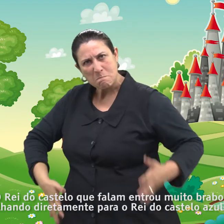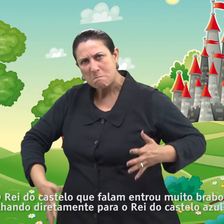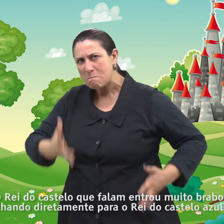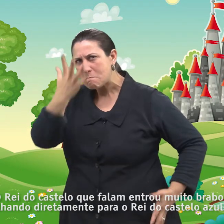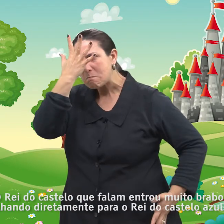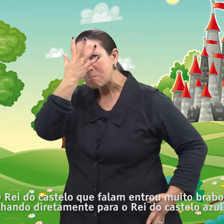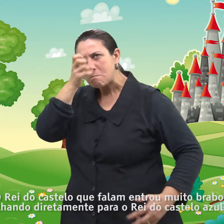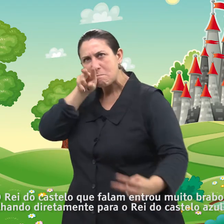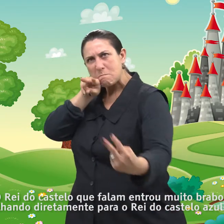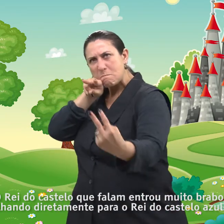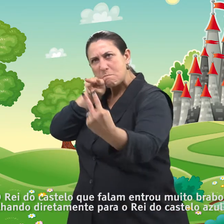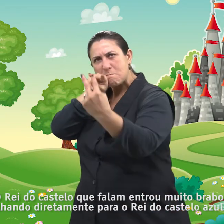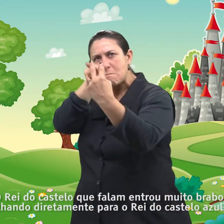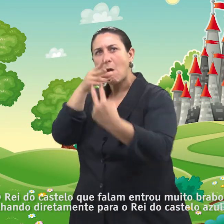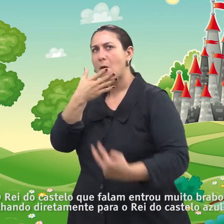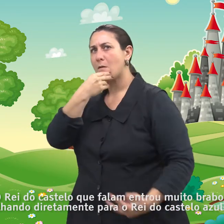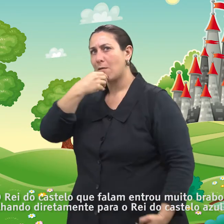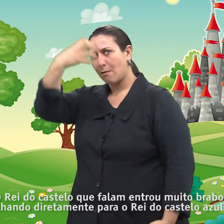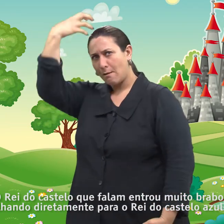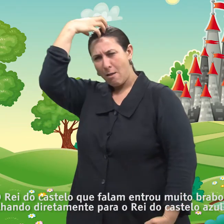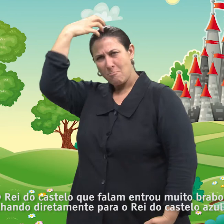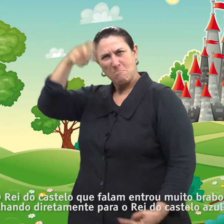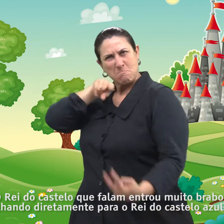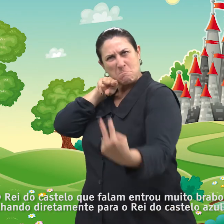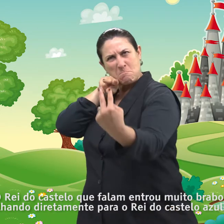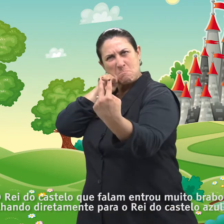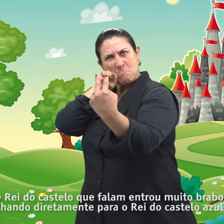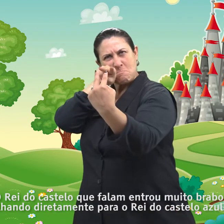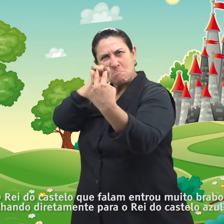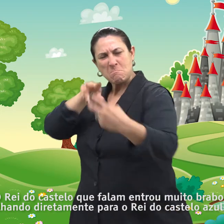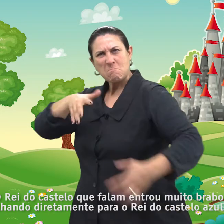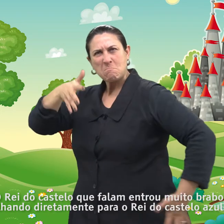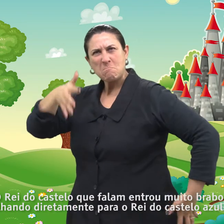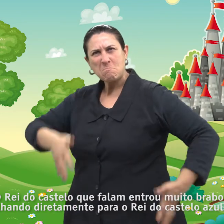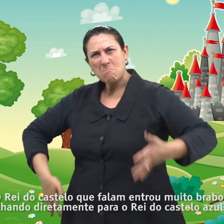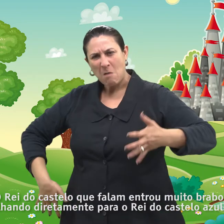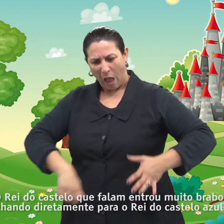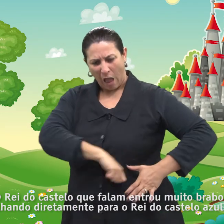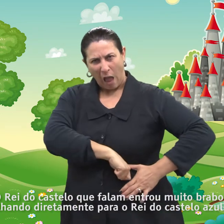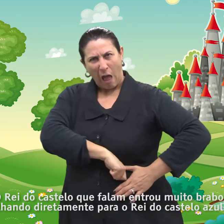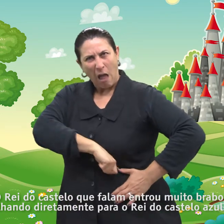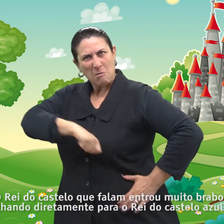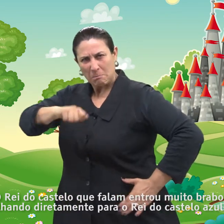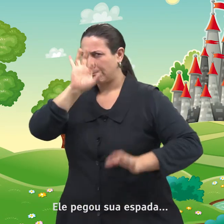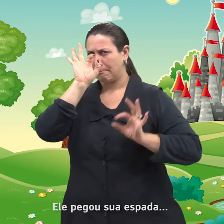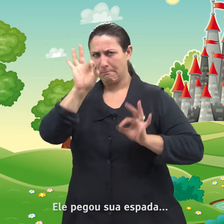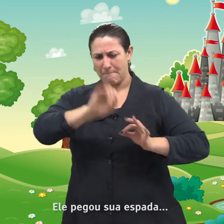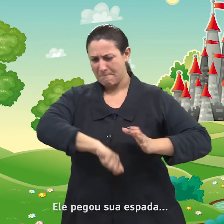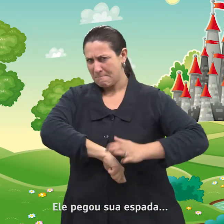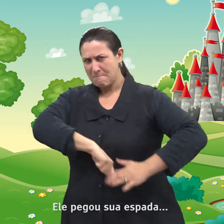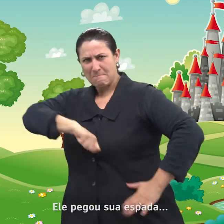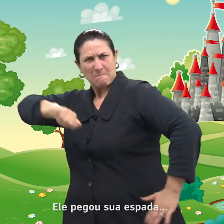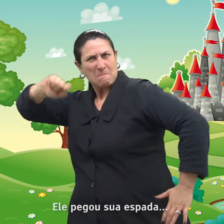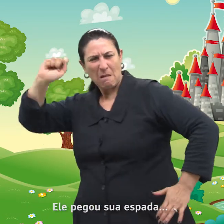do castelo que falam entrou muito bravo, olhando diretamente para o rei do castelo azul. Ele pegou sua espada